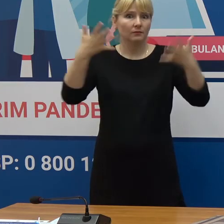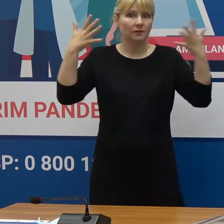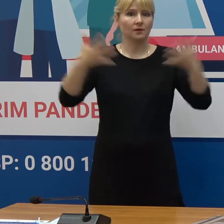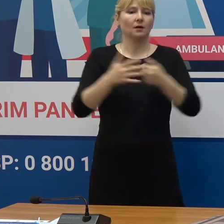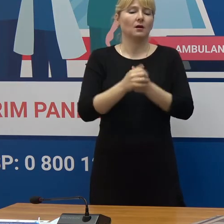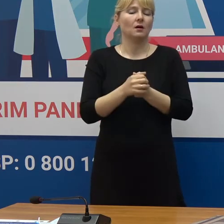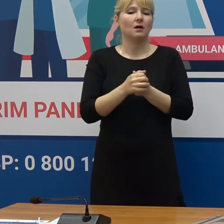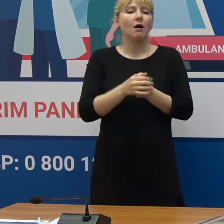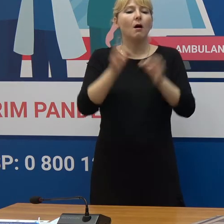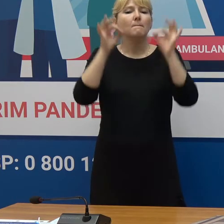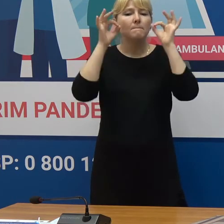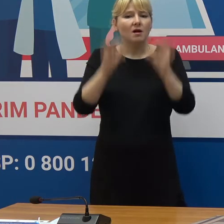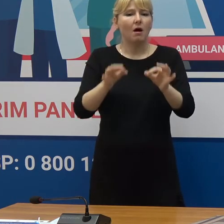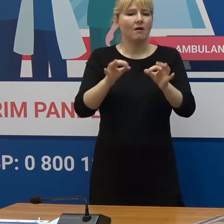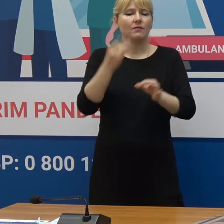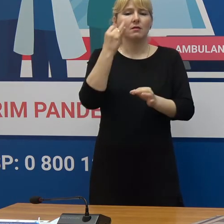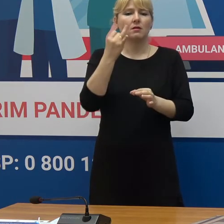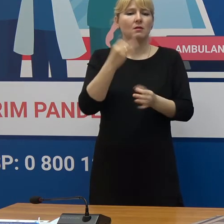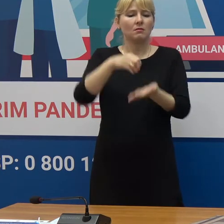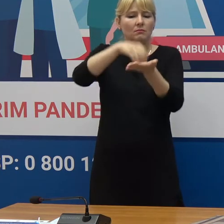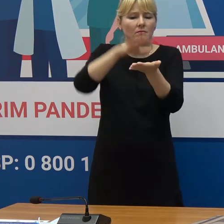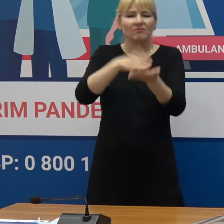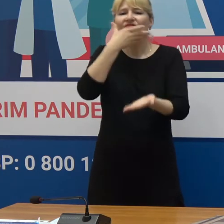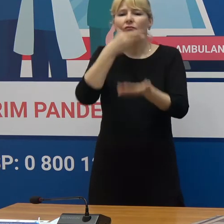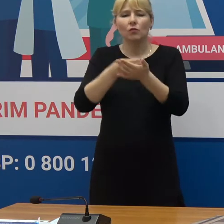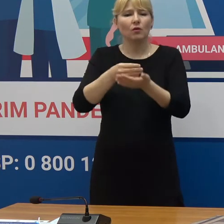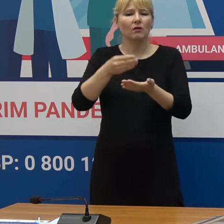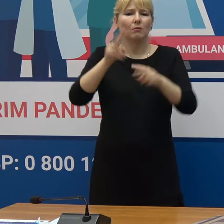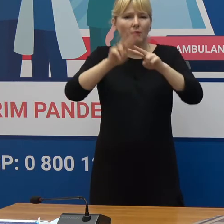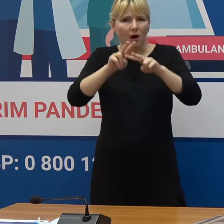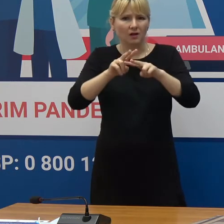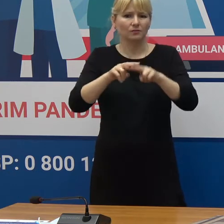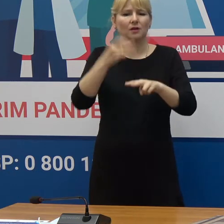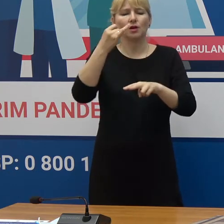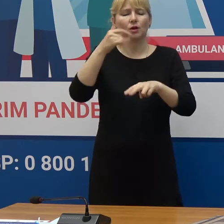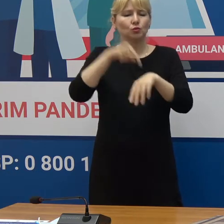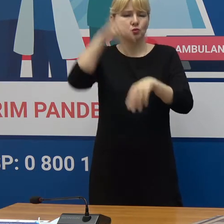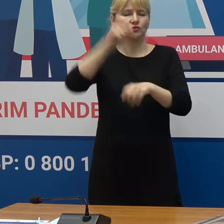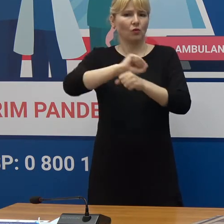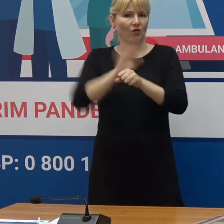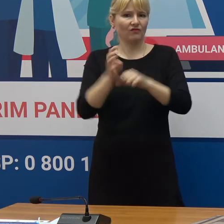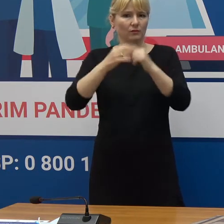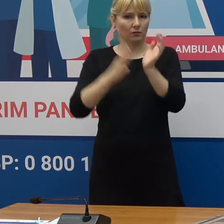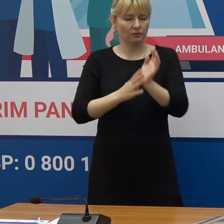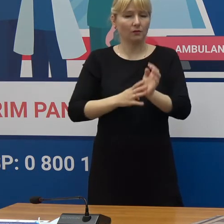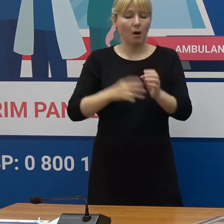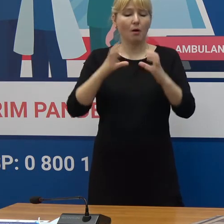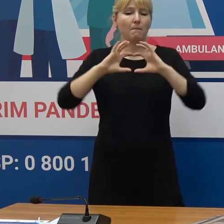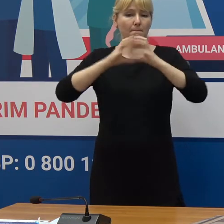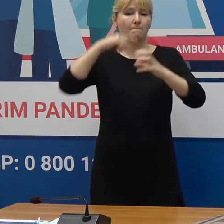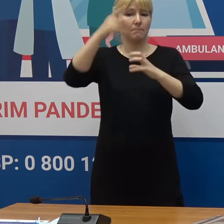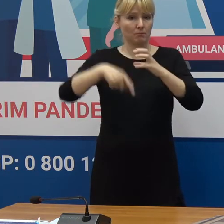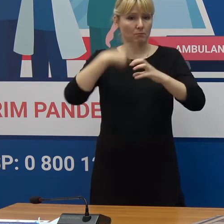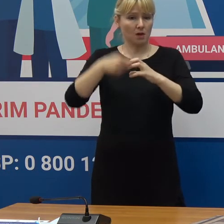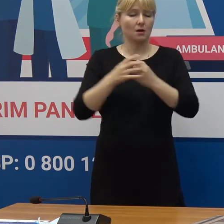Divulgarea completă și promptă a datelor privind tendințele COVID-19 La nivel global și